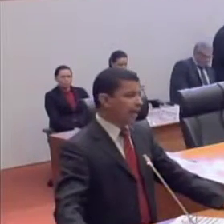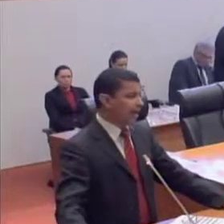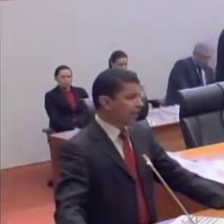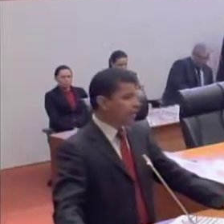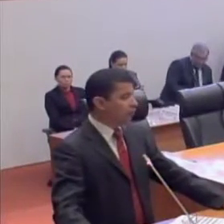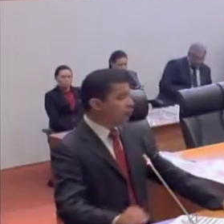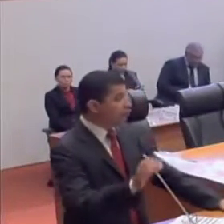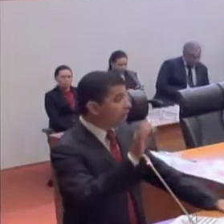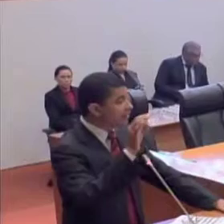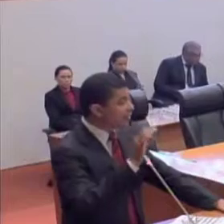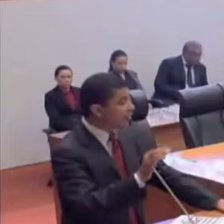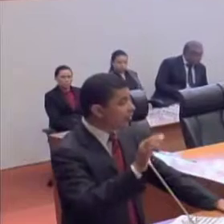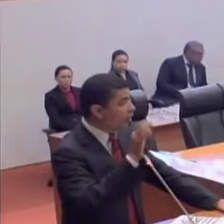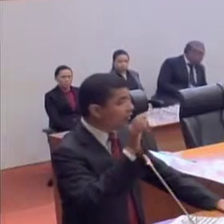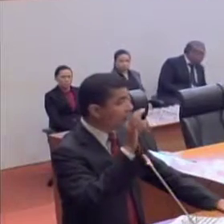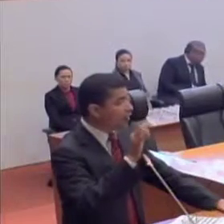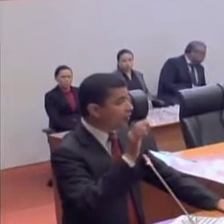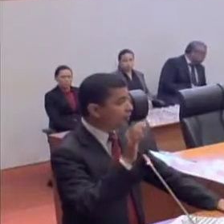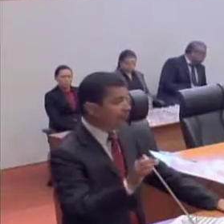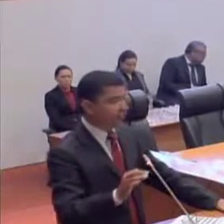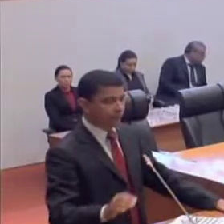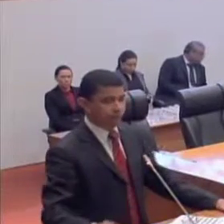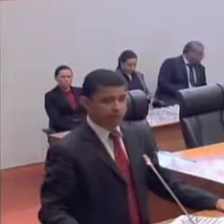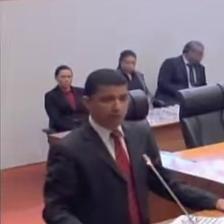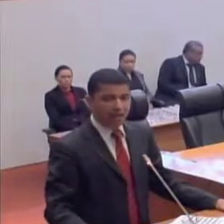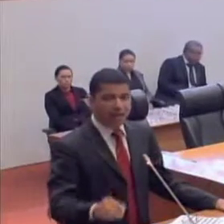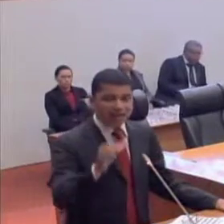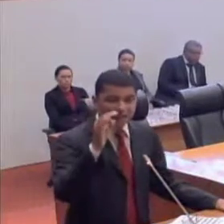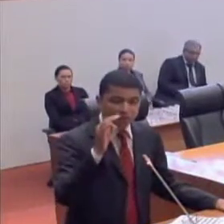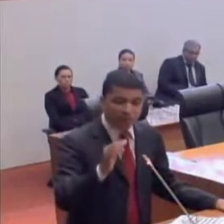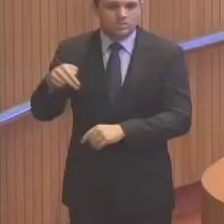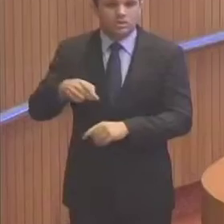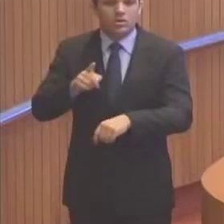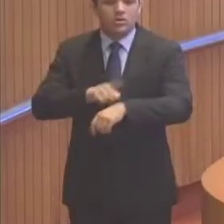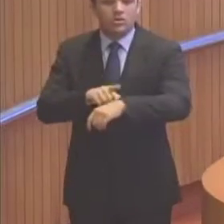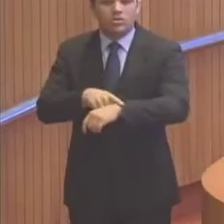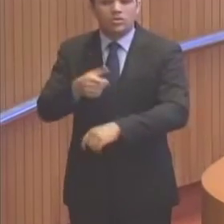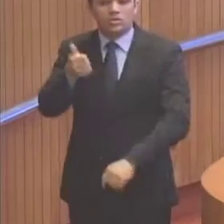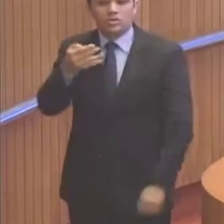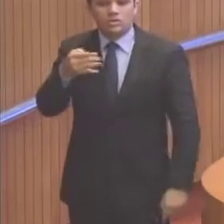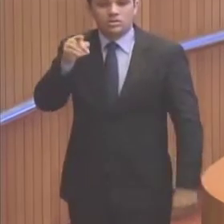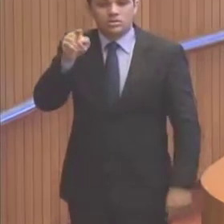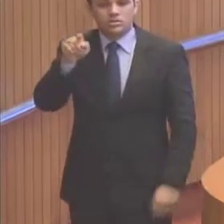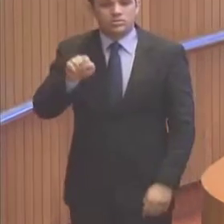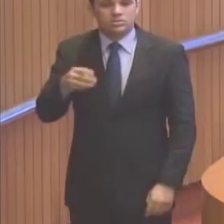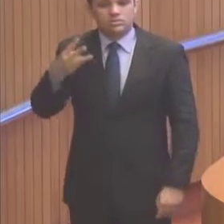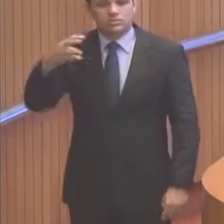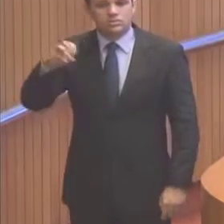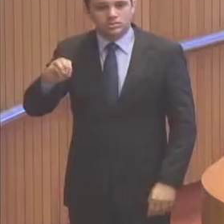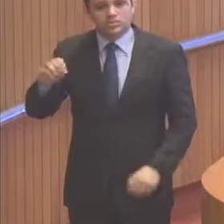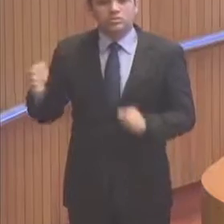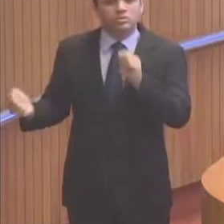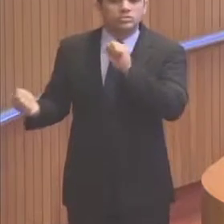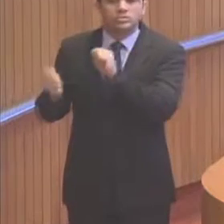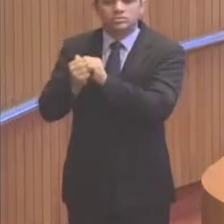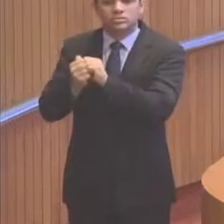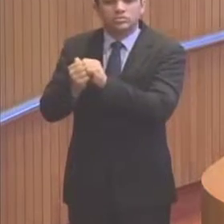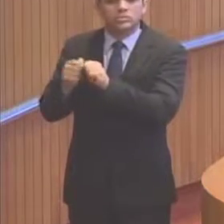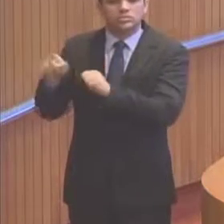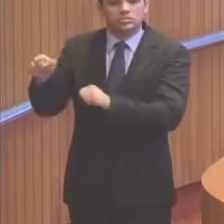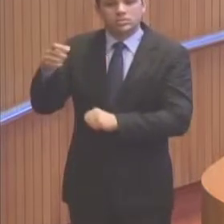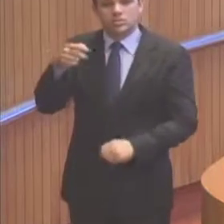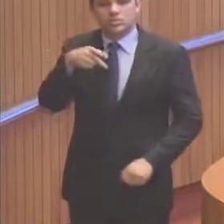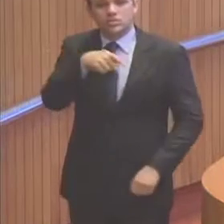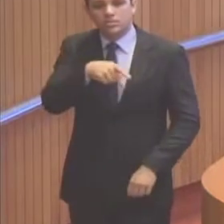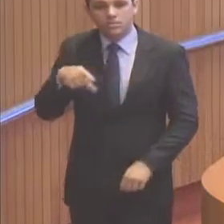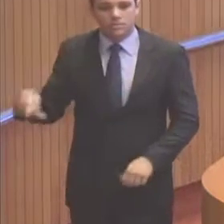pública, no dia 19 de novembro, às 14h30. Como presidente da Comissão de Direitos